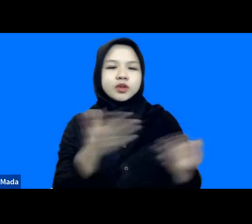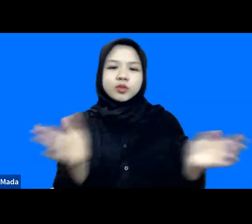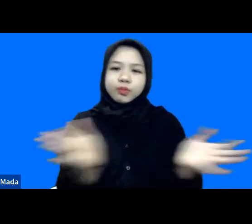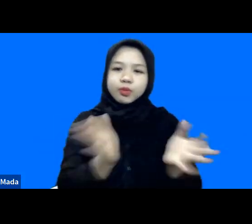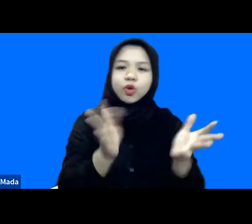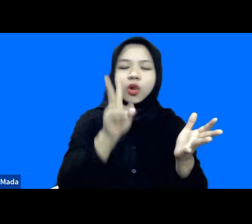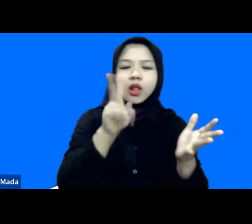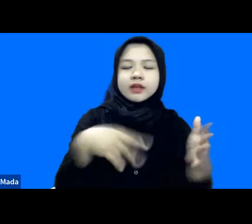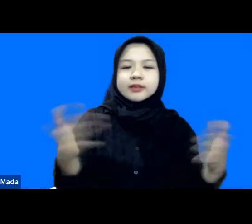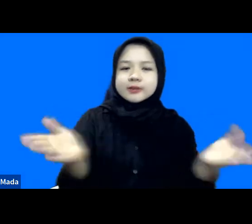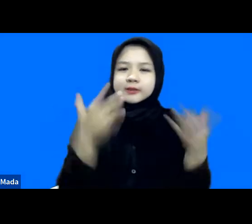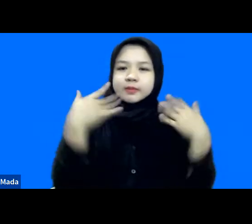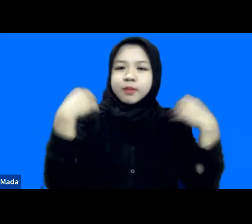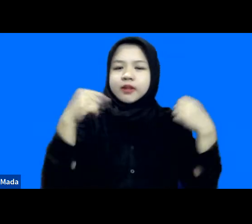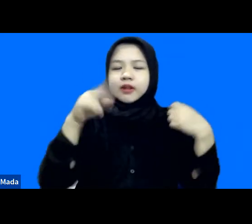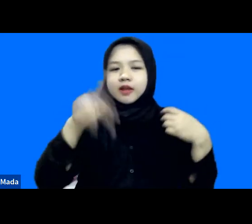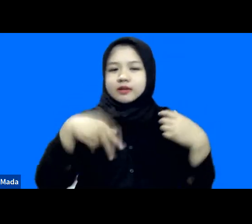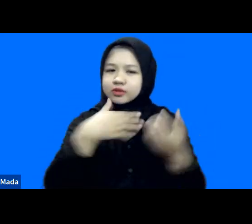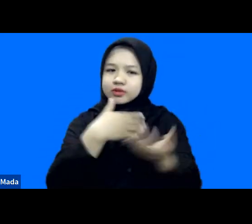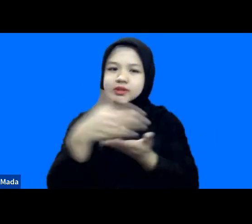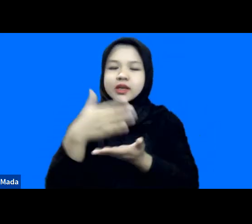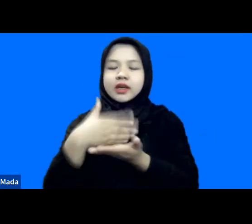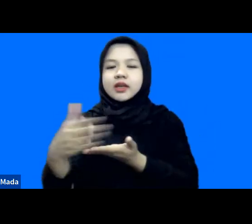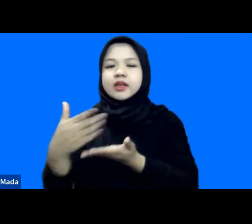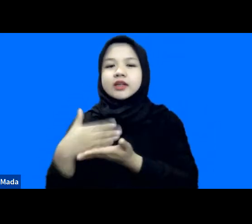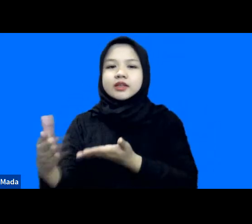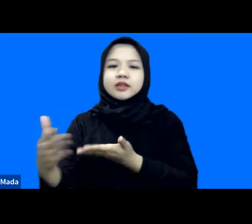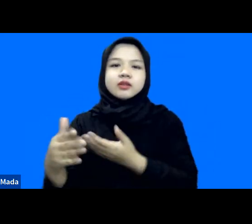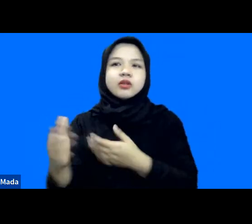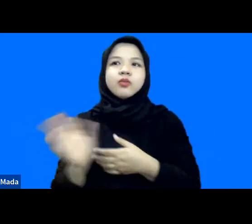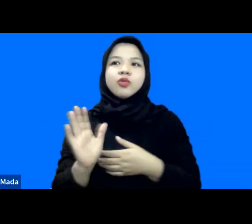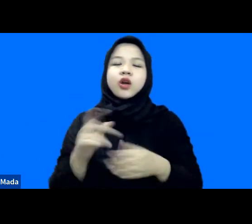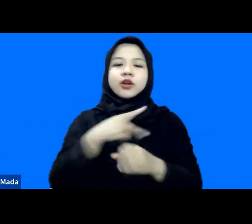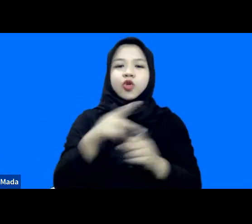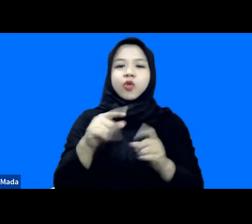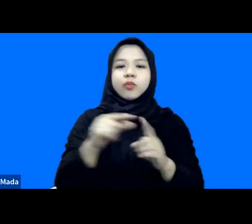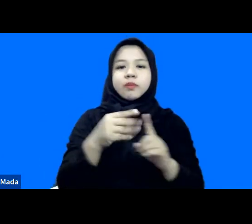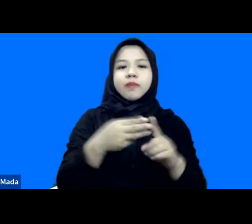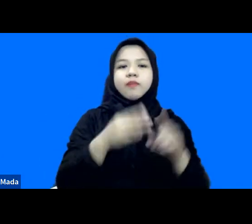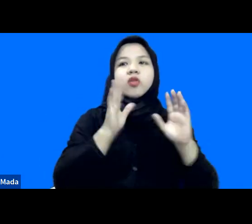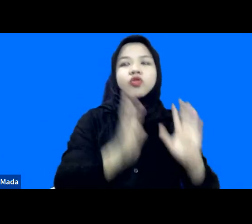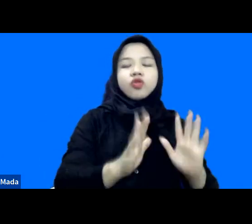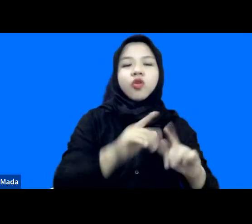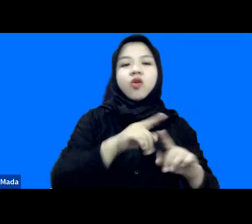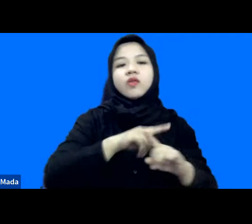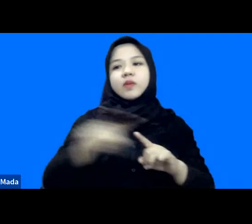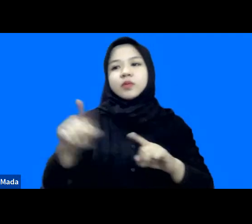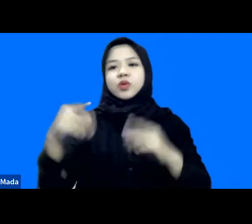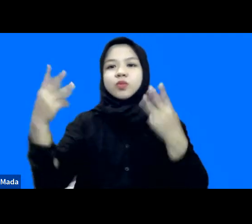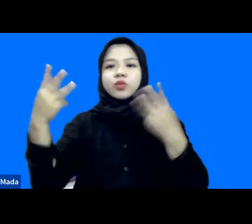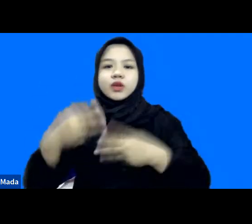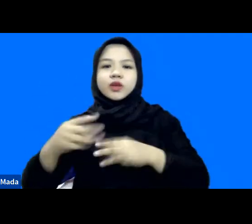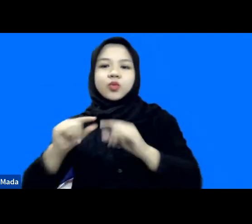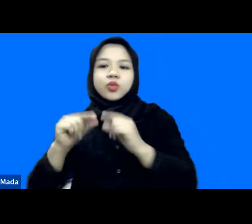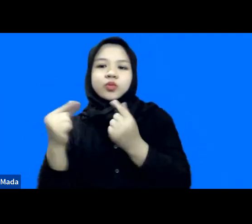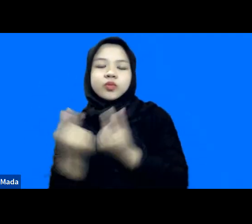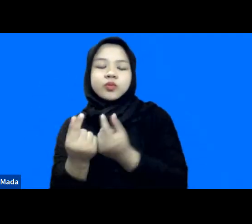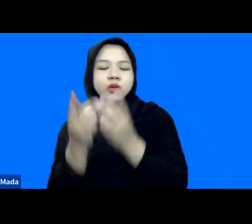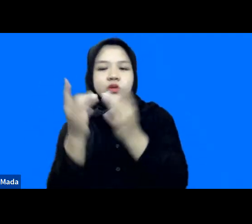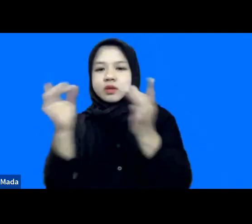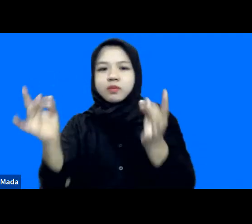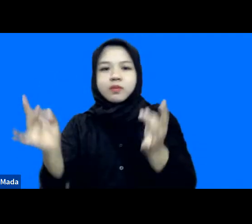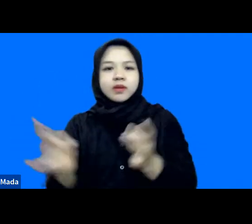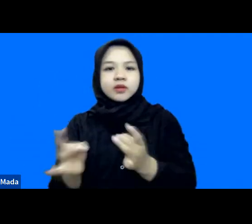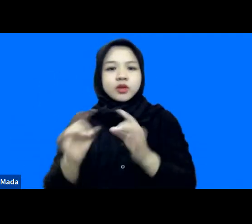semangatin lagi untuk sharing aja gitu nggak hanya di Ngopi PB tapi juga di WhatsApp group beragam WhatsApp group